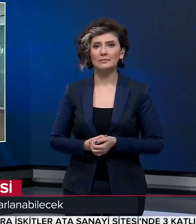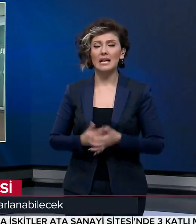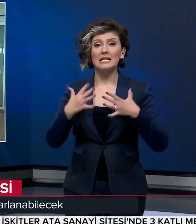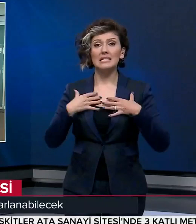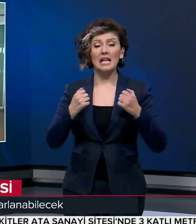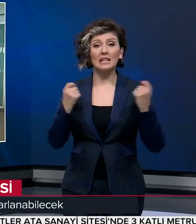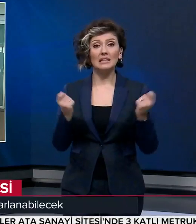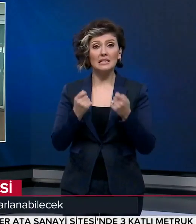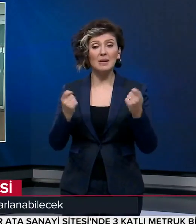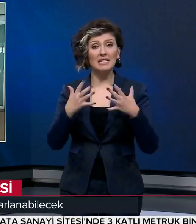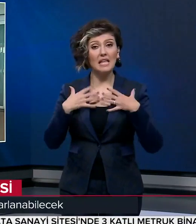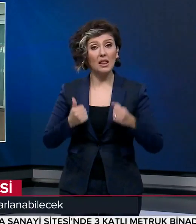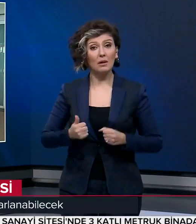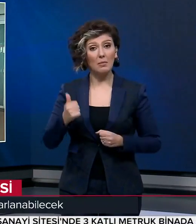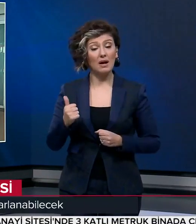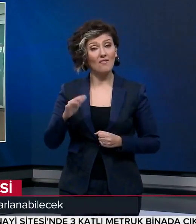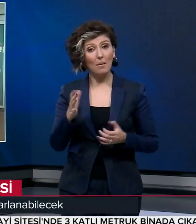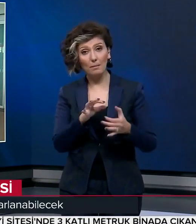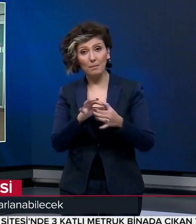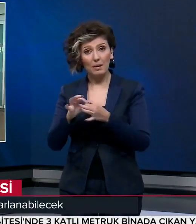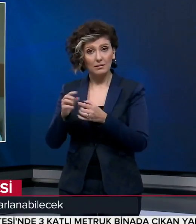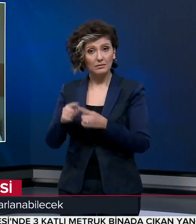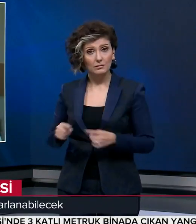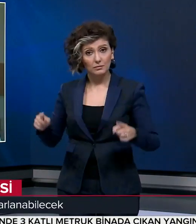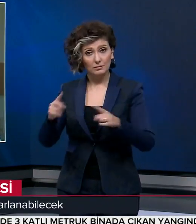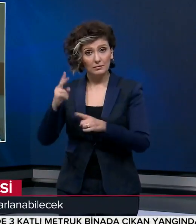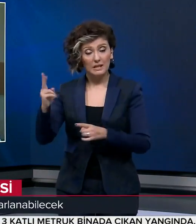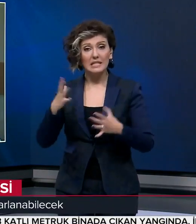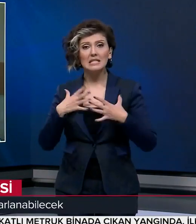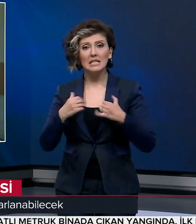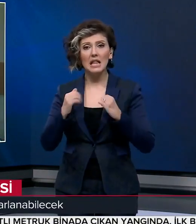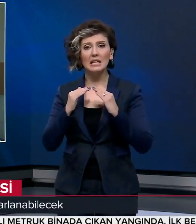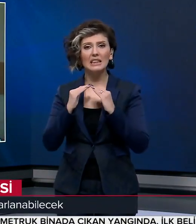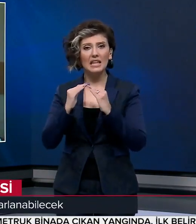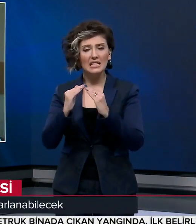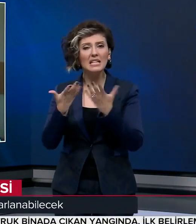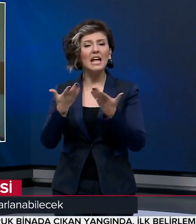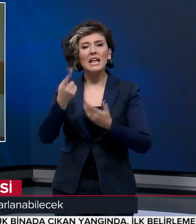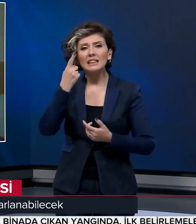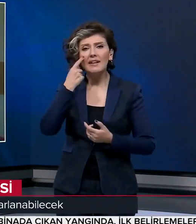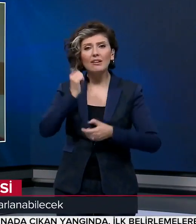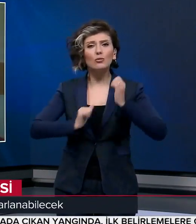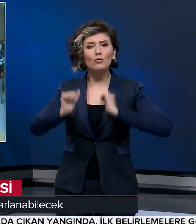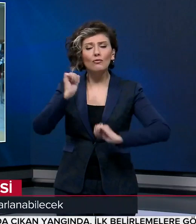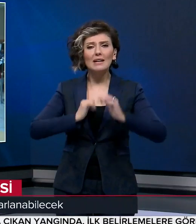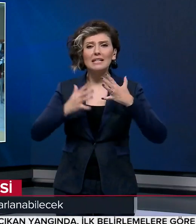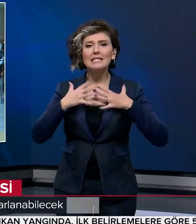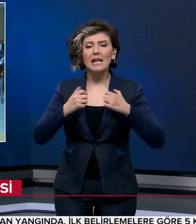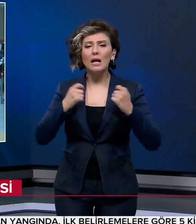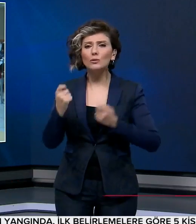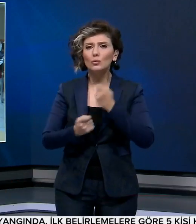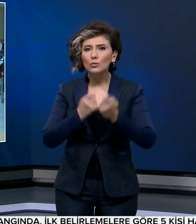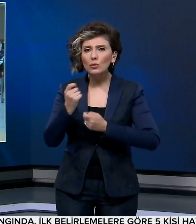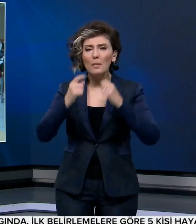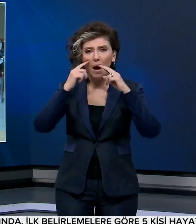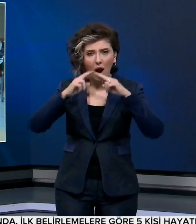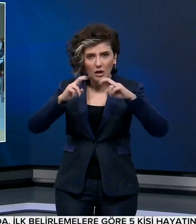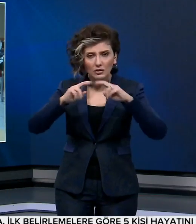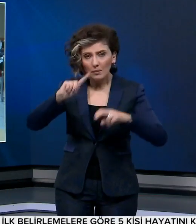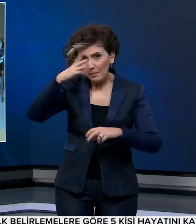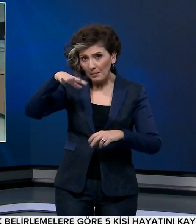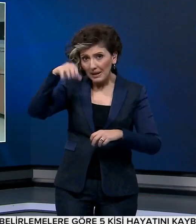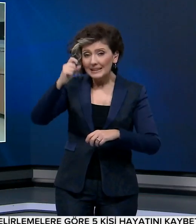Sağlık hizmetleri, Sağlık Bakanlığı ve bağlı kuruluşlara ait sağlık tesisleriyle devlet üniversitelerinin sağlık uygulama ve araştırma